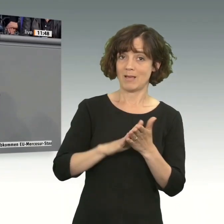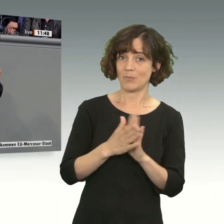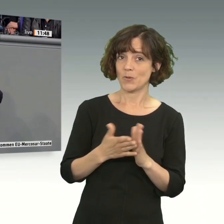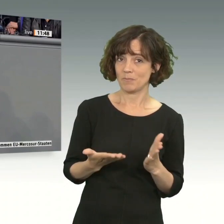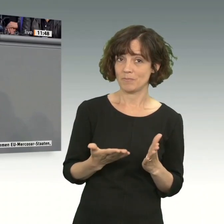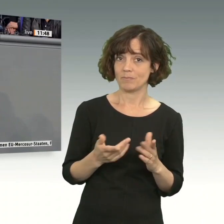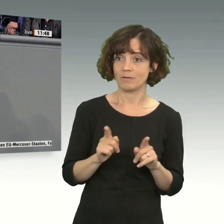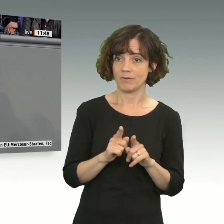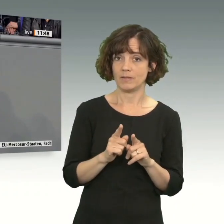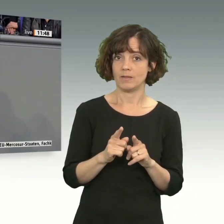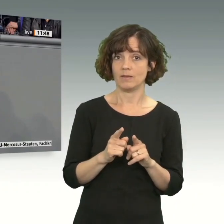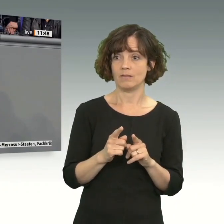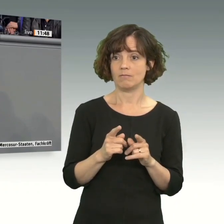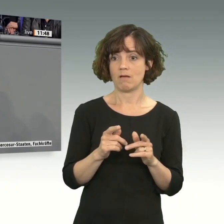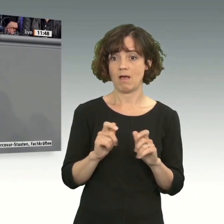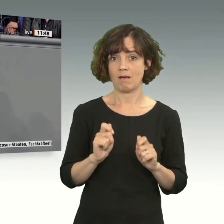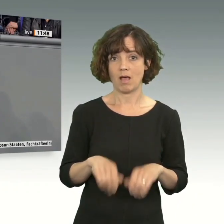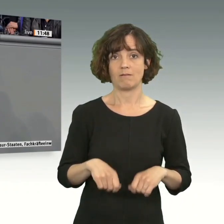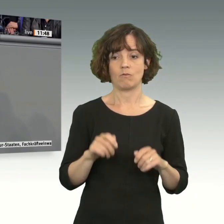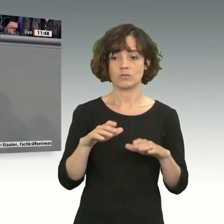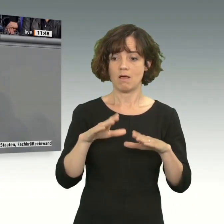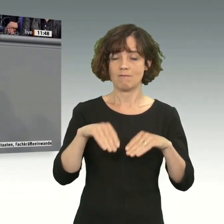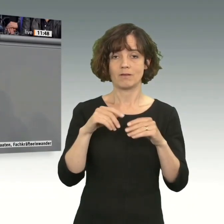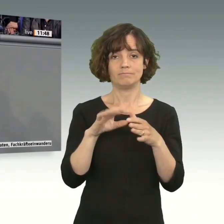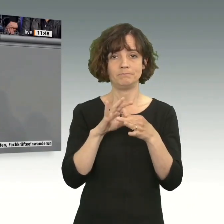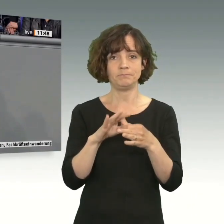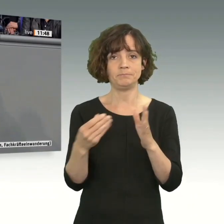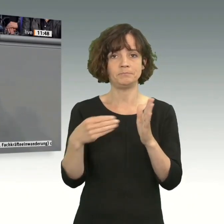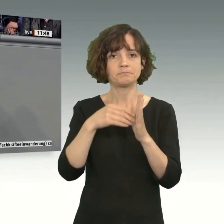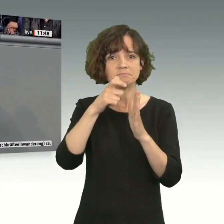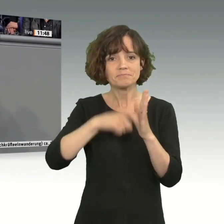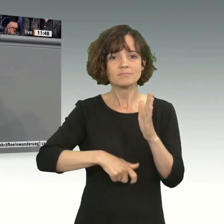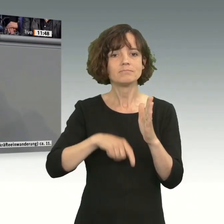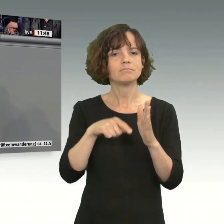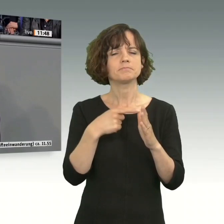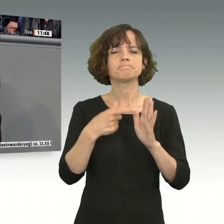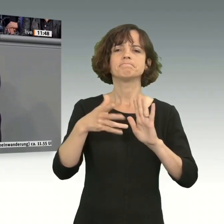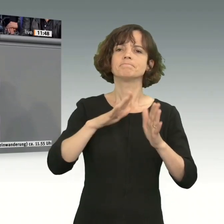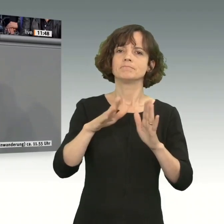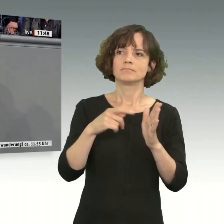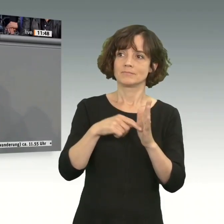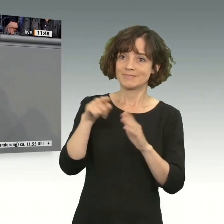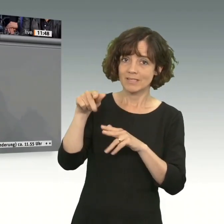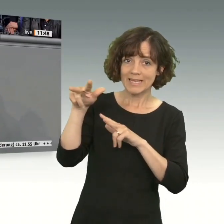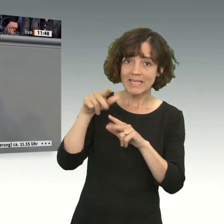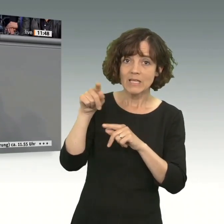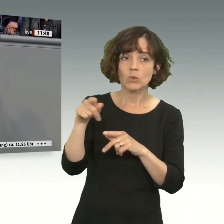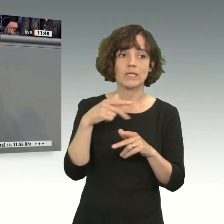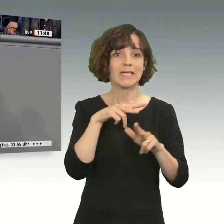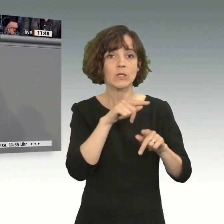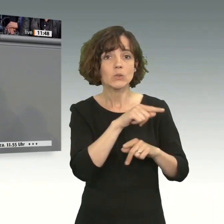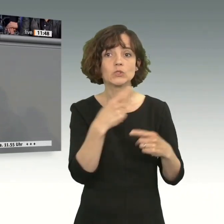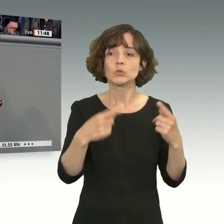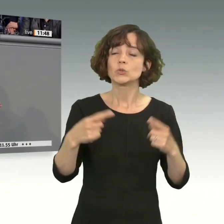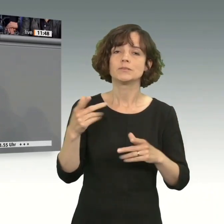Und zwar auch nicht erst seit dem Zusatzkapitel. Und die gilt es auch aus. Es hängt nicht an dieser Regierung, dass dieses Abkommen nicht zustande kommt.